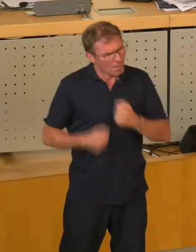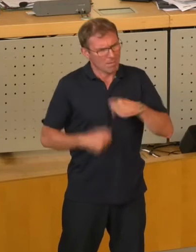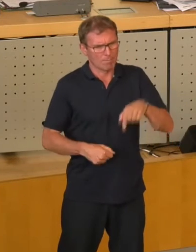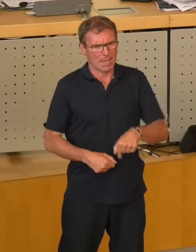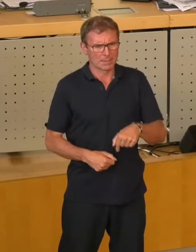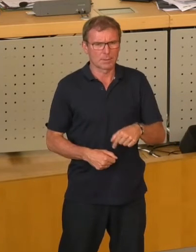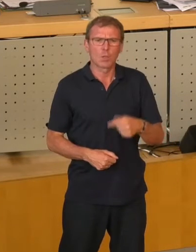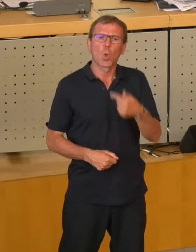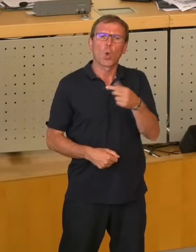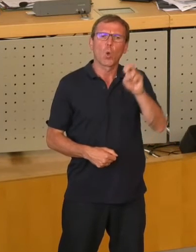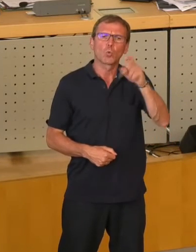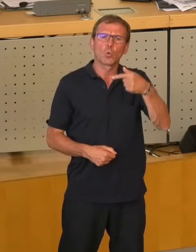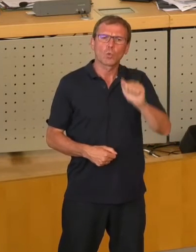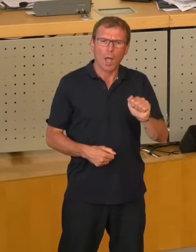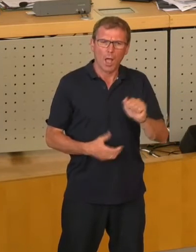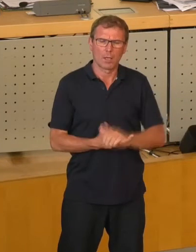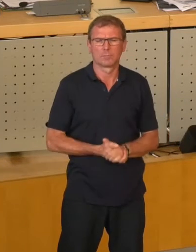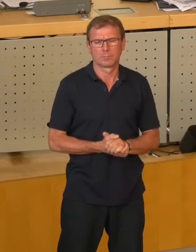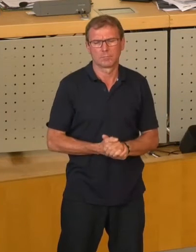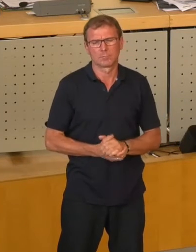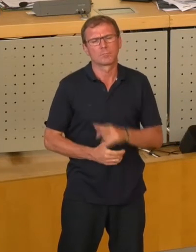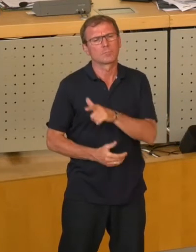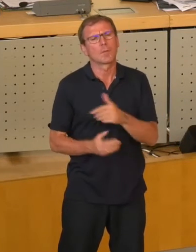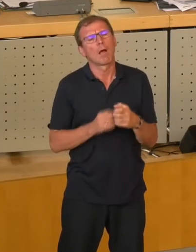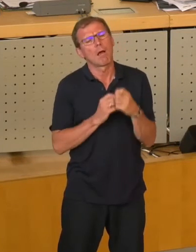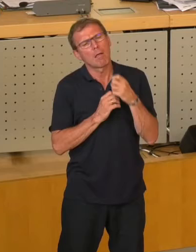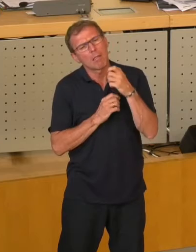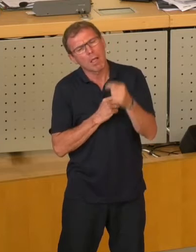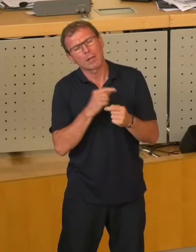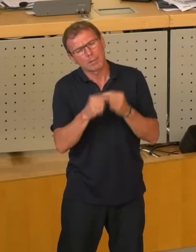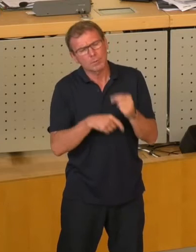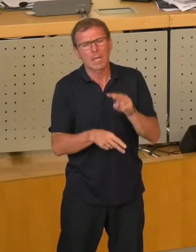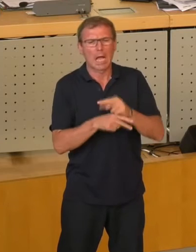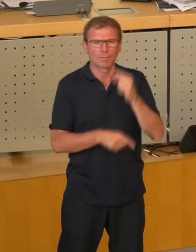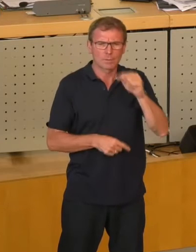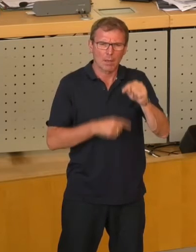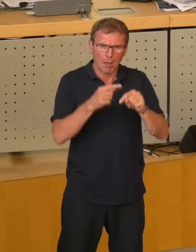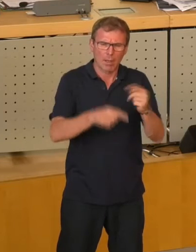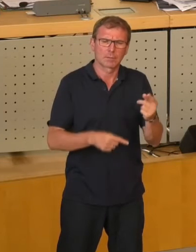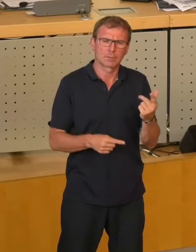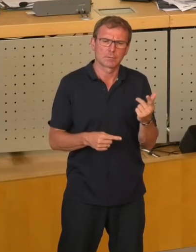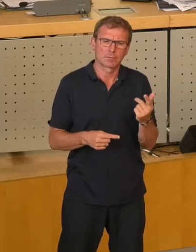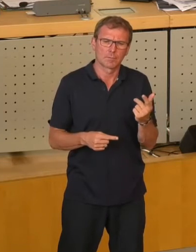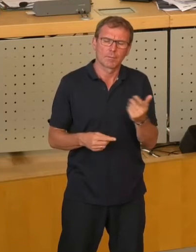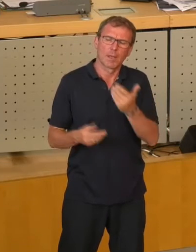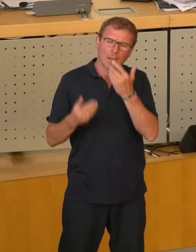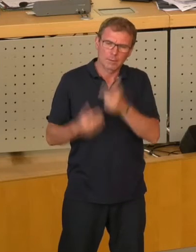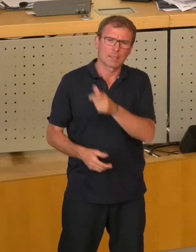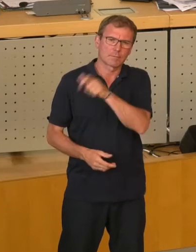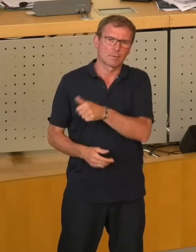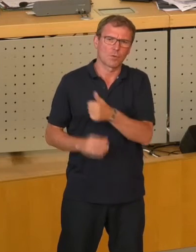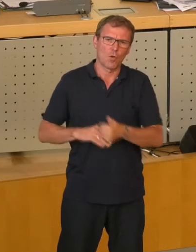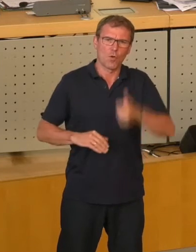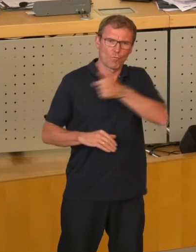Die TÜGA hat den langen Prozess, den wir in den Aufsichtsräten gehabt haben, dankenswerterweise hat der